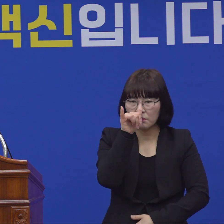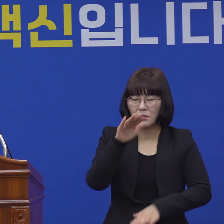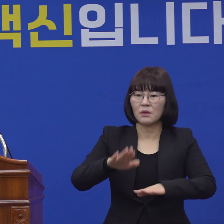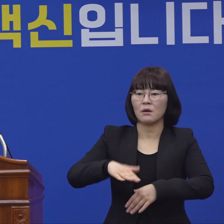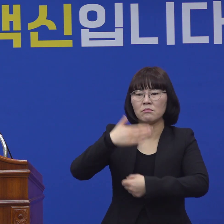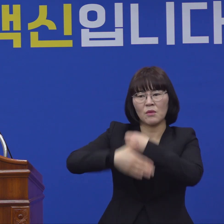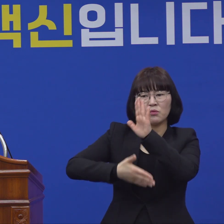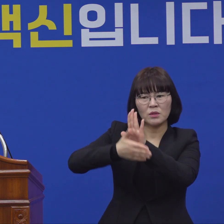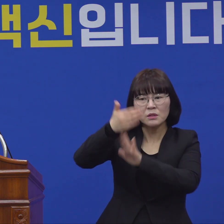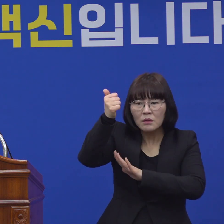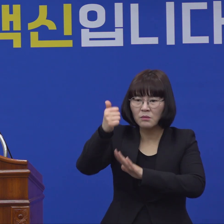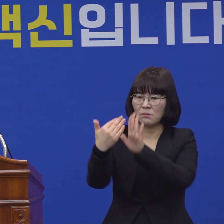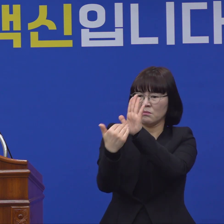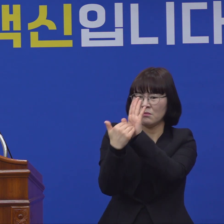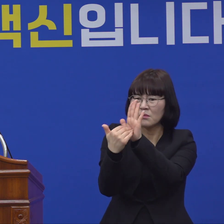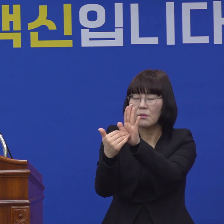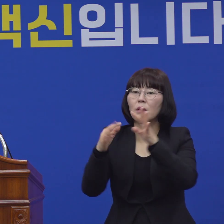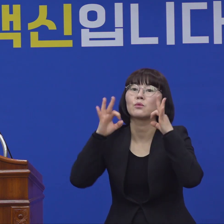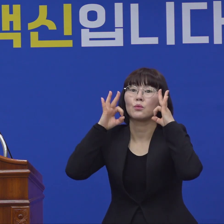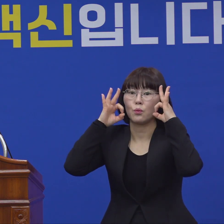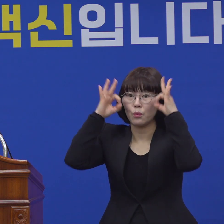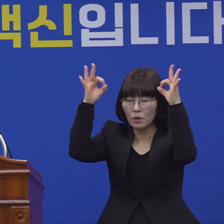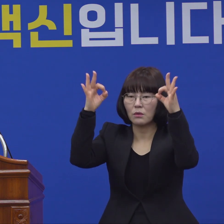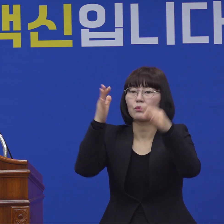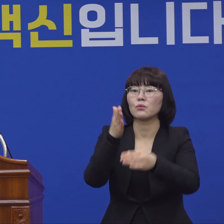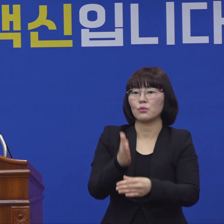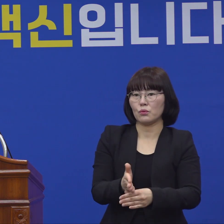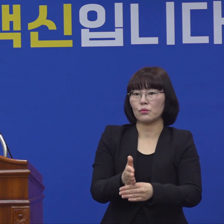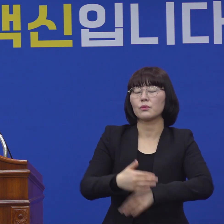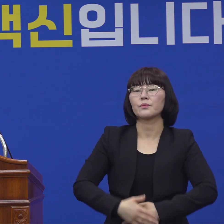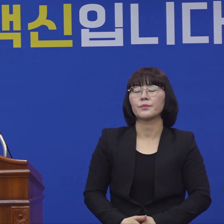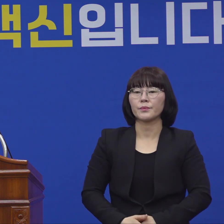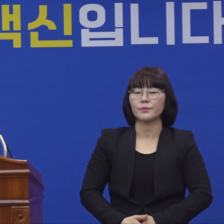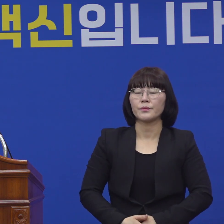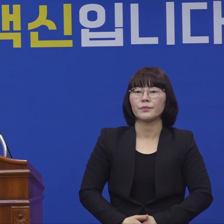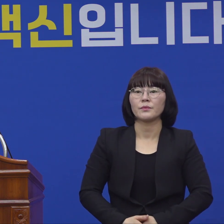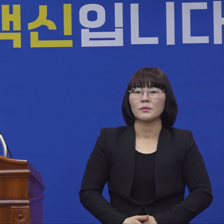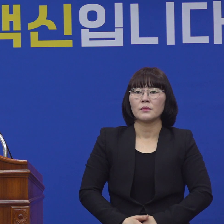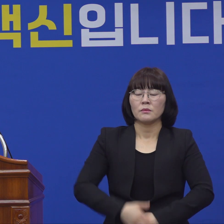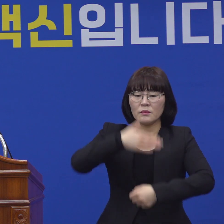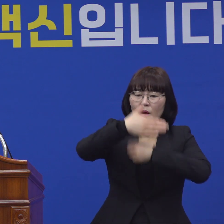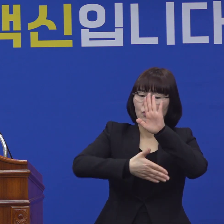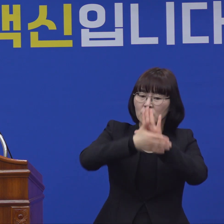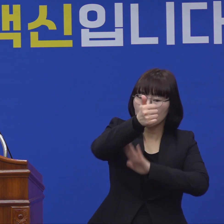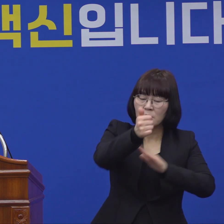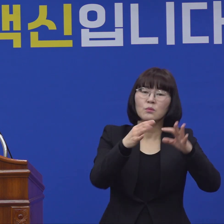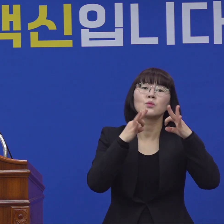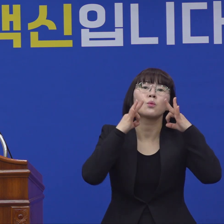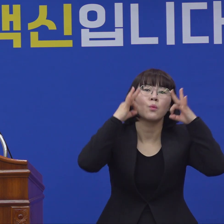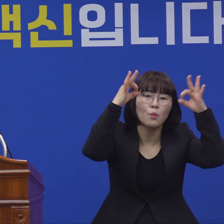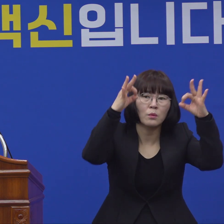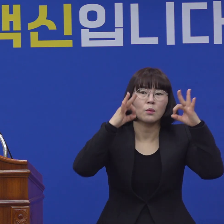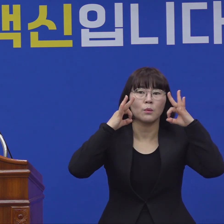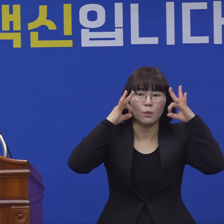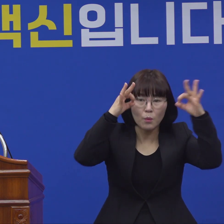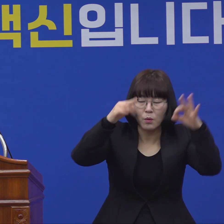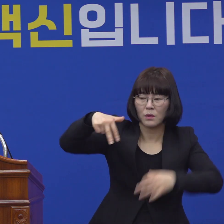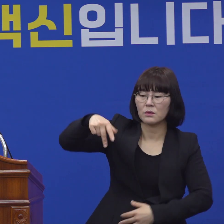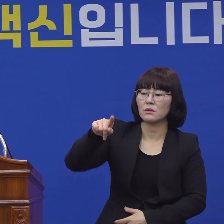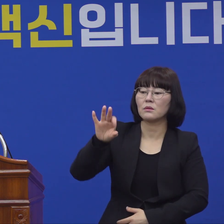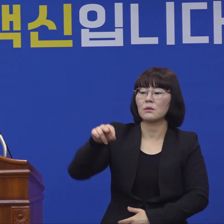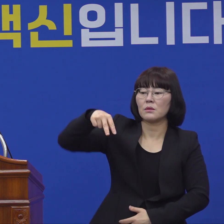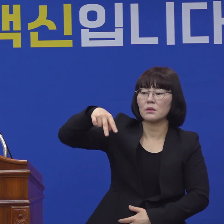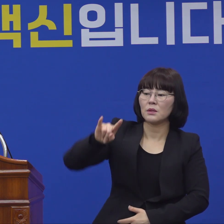처우선을 두고 전까지 노력을 해왔습니다. 그리고 또 이러한 노력의 일환으로 우리 정세윤